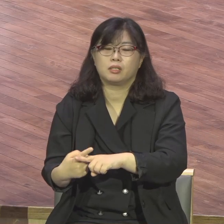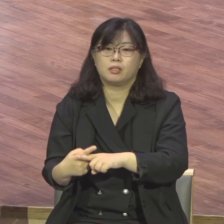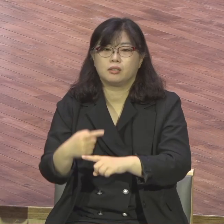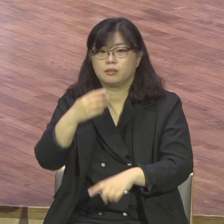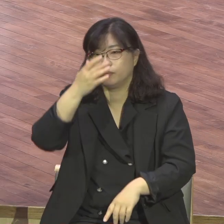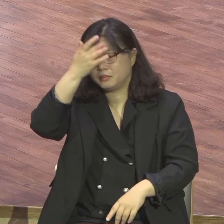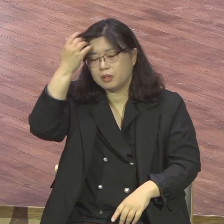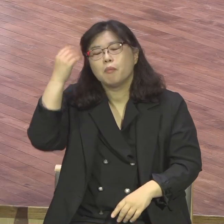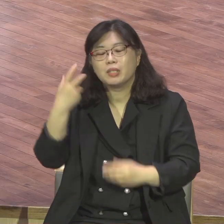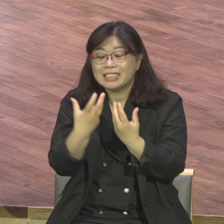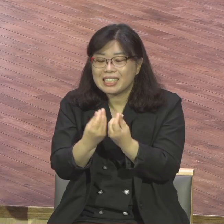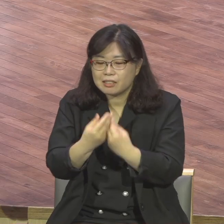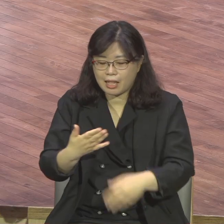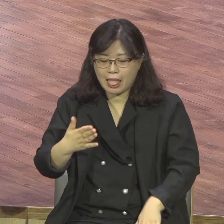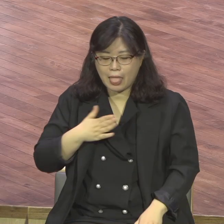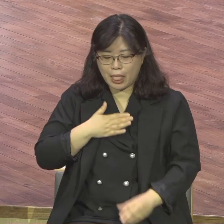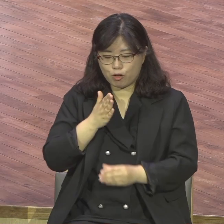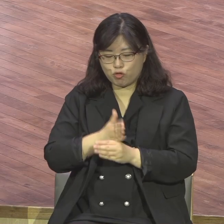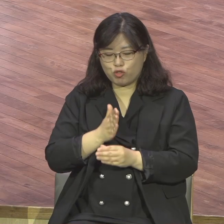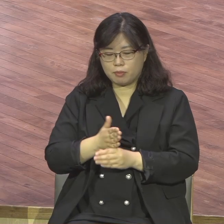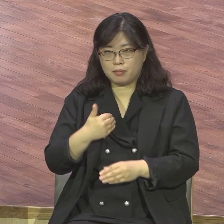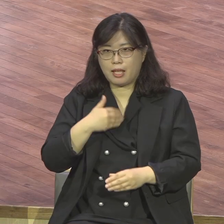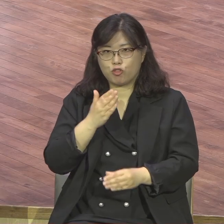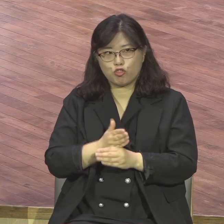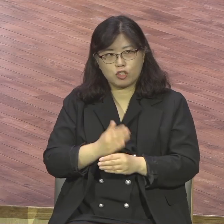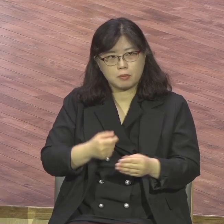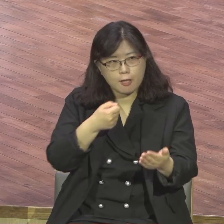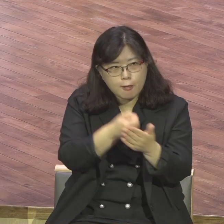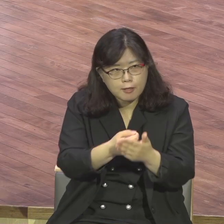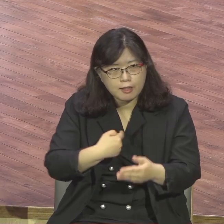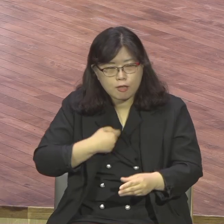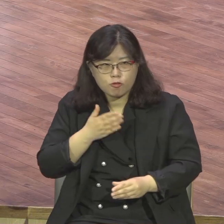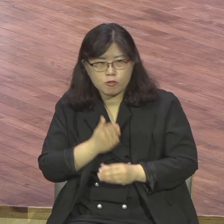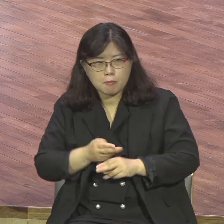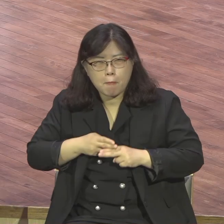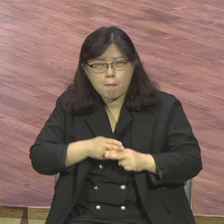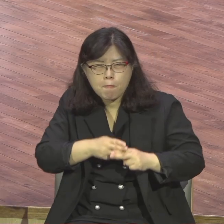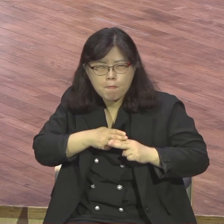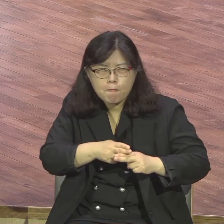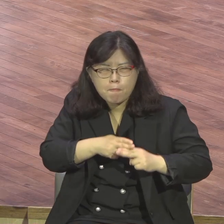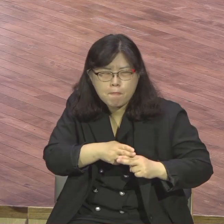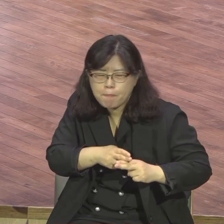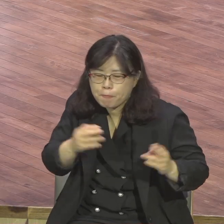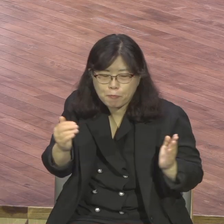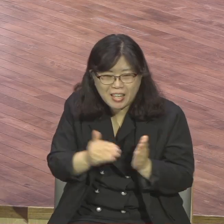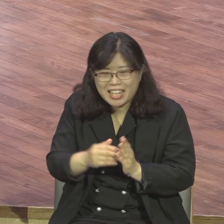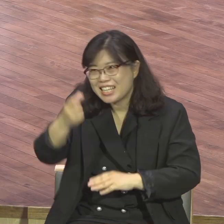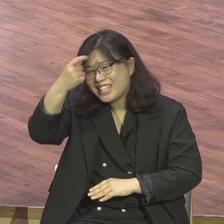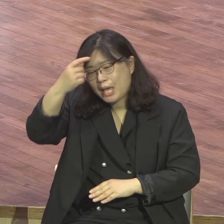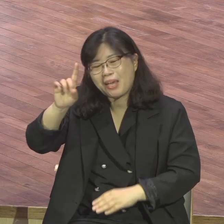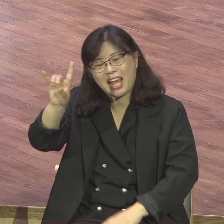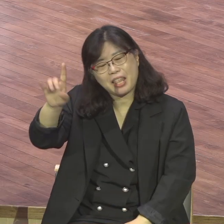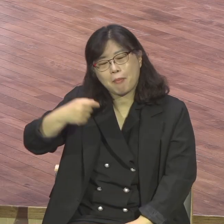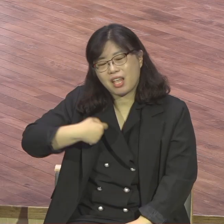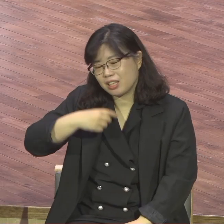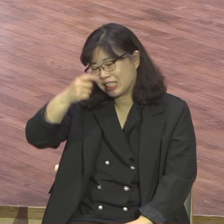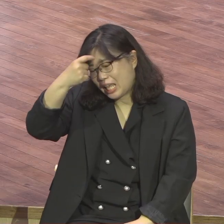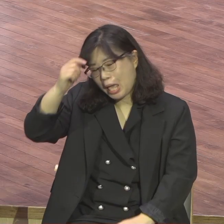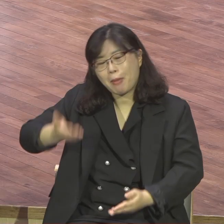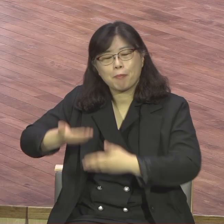자기중심을 해놓고 교회에 앉았다 아니에요 영적 예배 아니에요 모든 것이 죽게로 보소하니 모든 것을 다 죽게 드리나이다